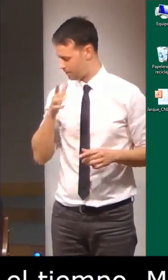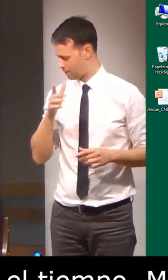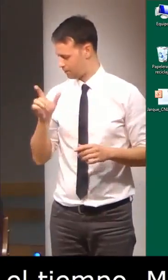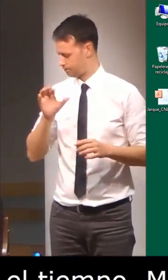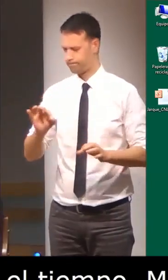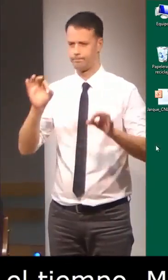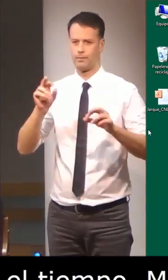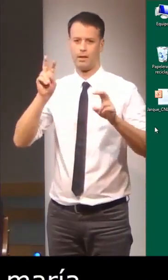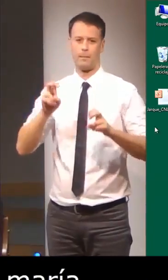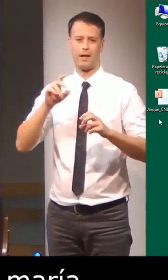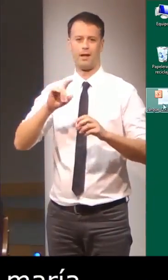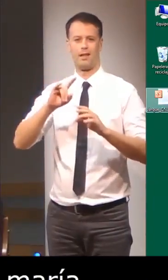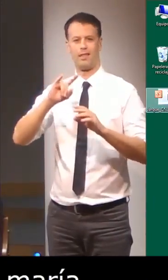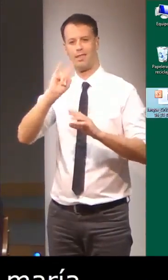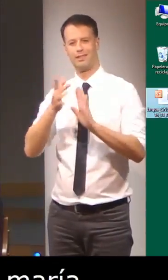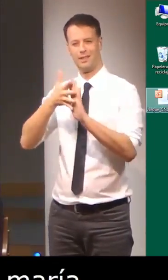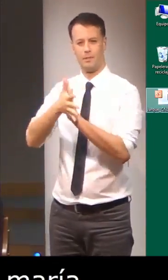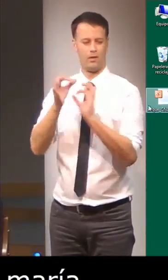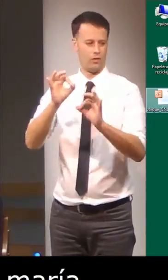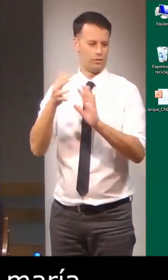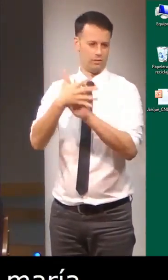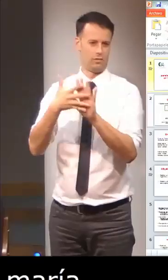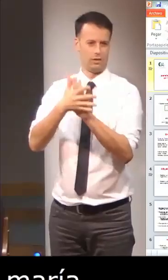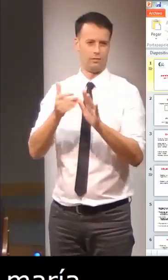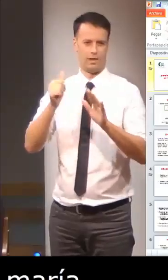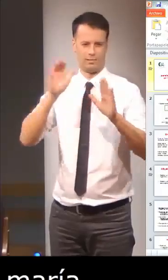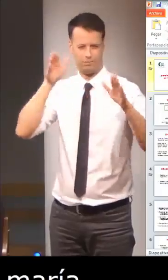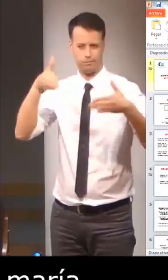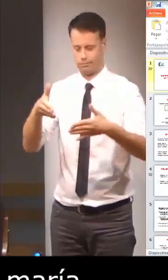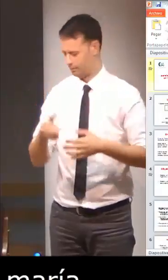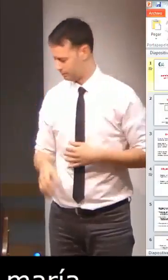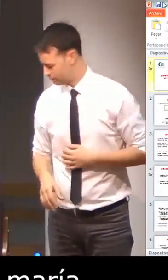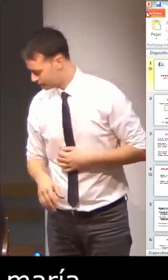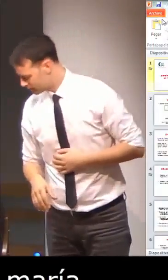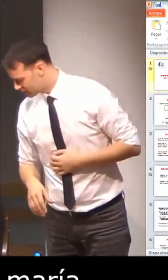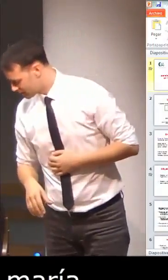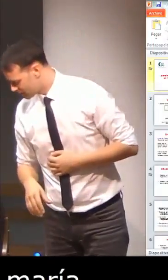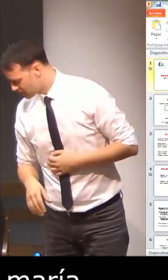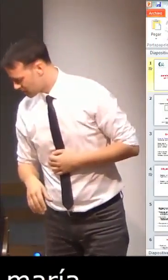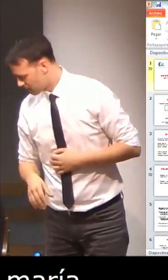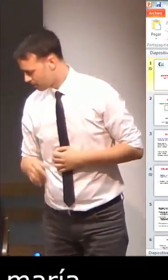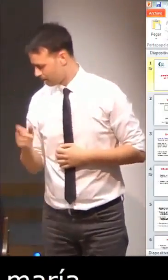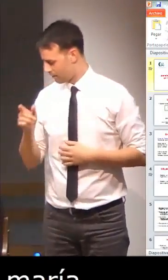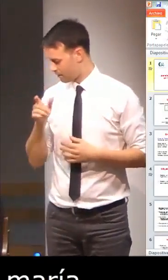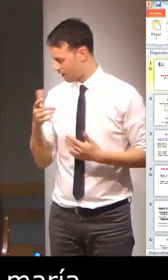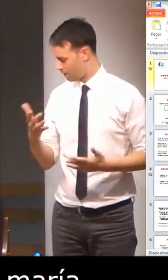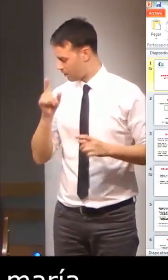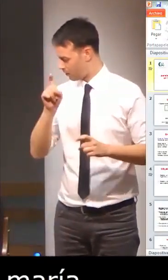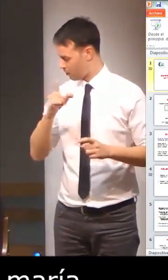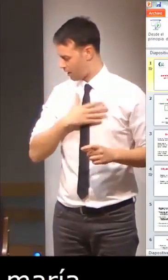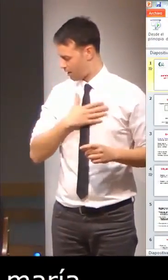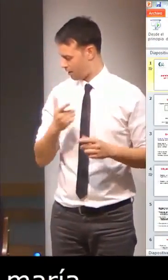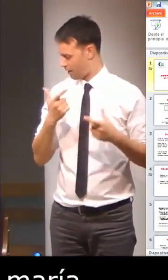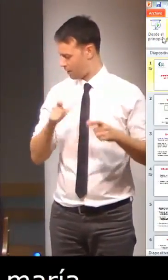es lingüista y va a hablar sobre la descripción de la